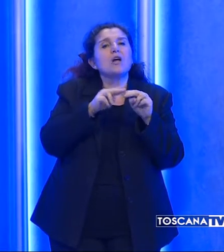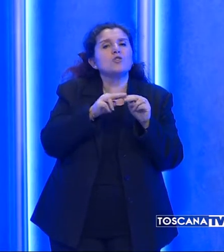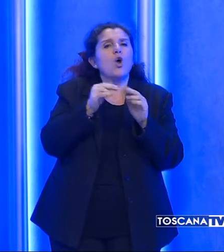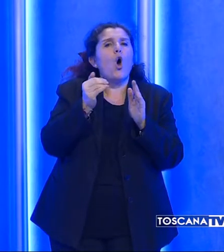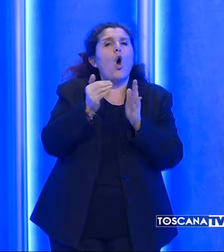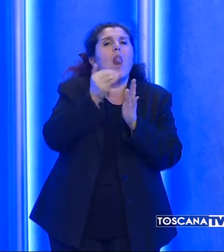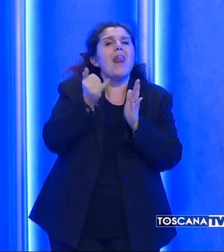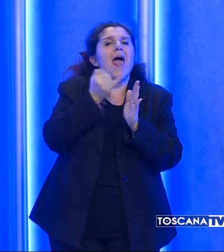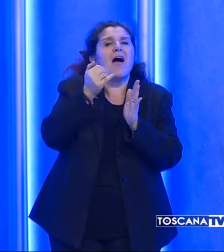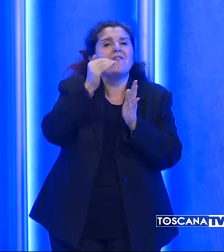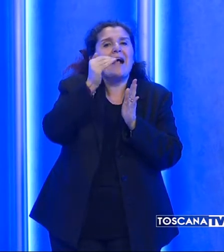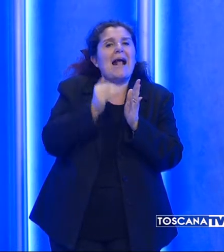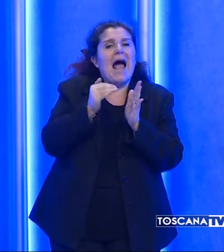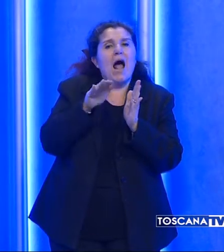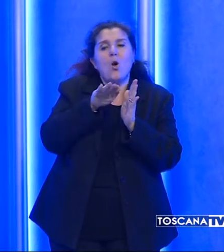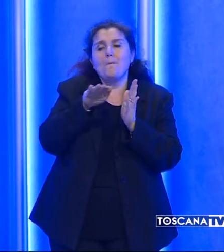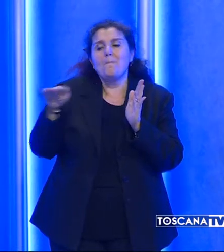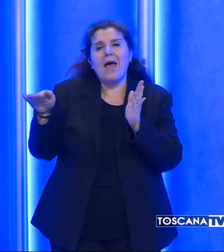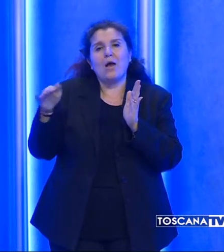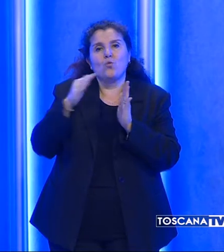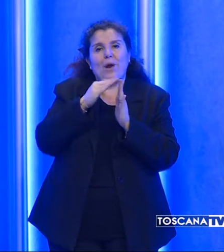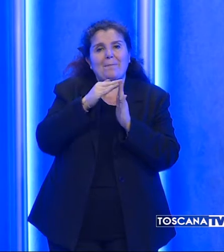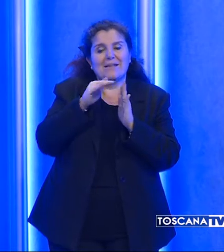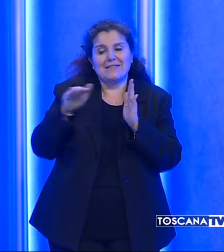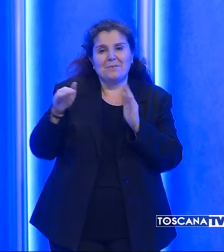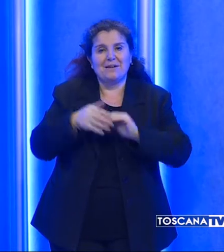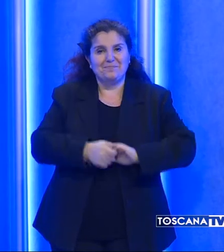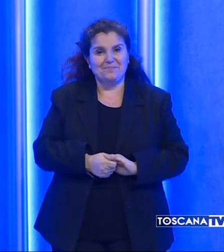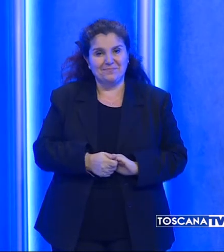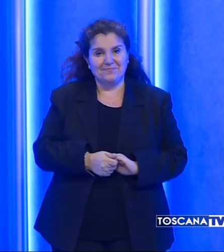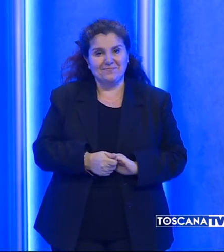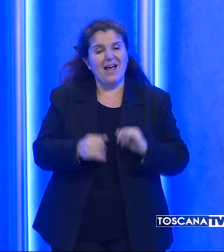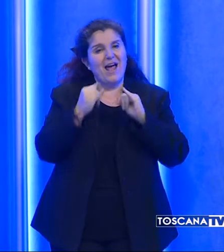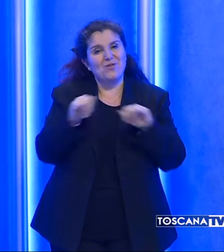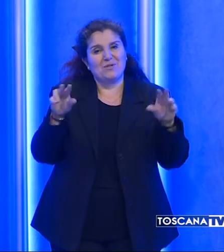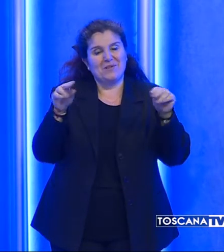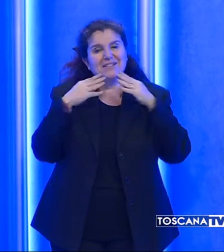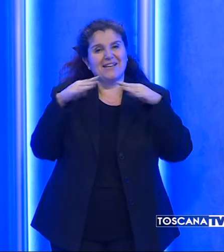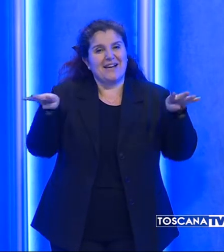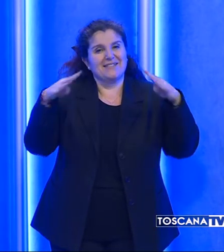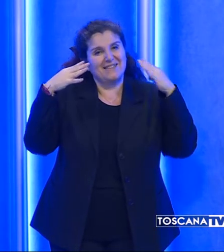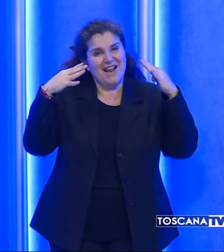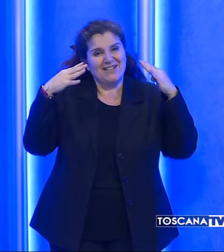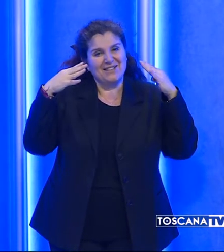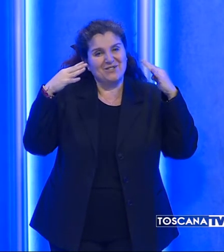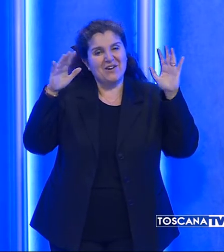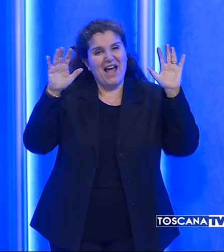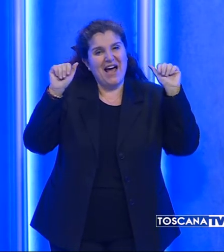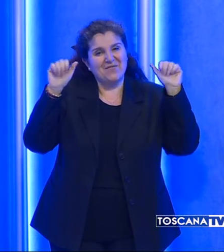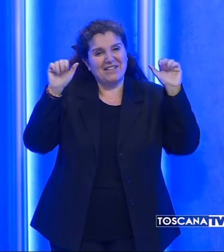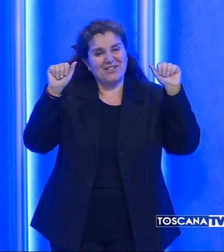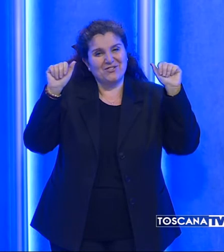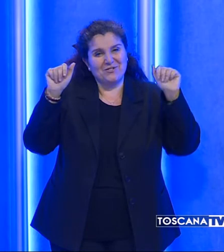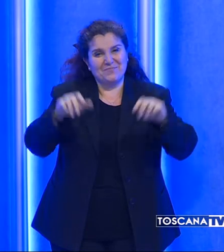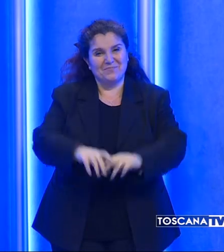calo in pianura nei valori massimi. Per questa sera è tutto, grazie per averci seguiti,